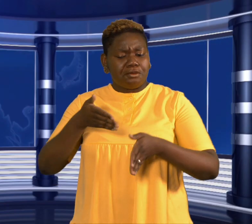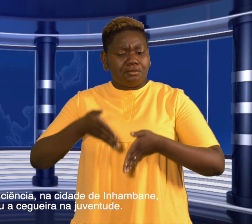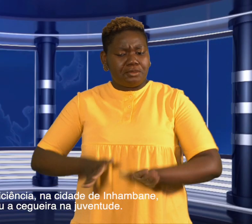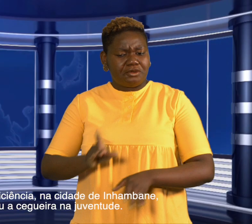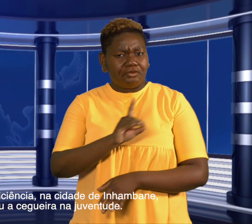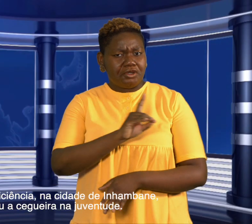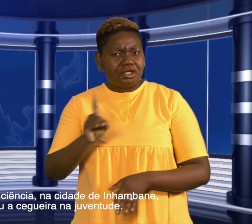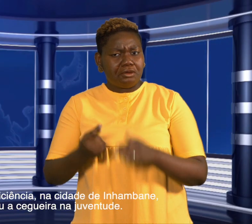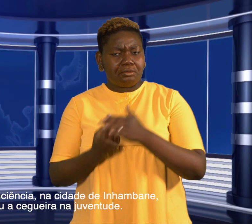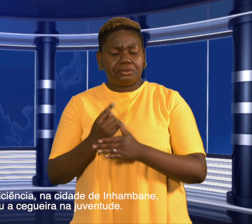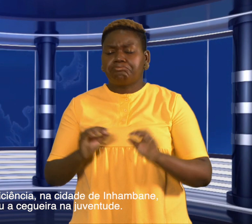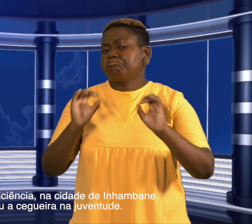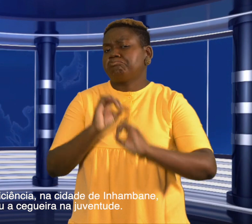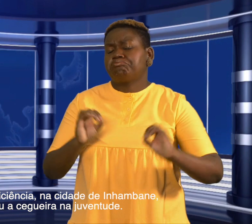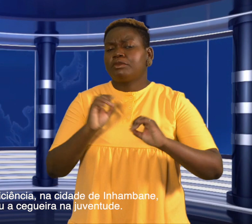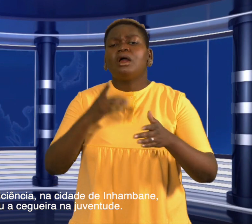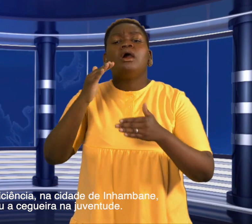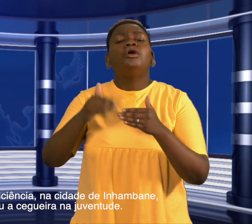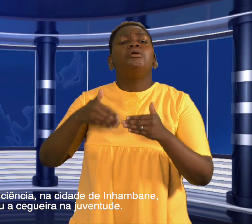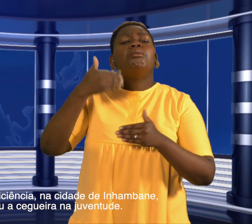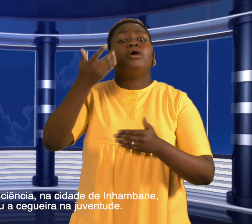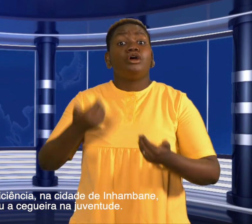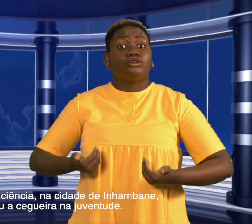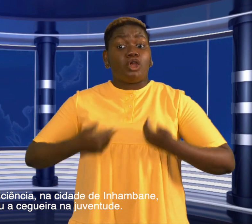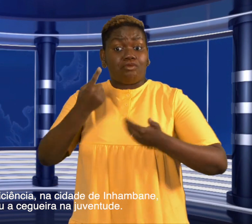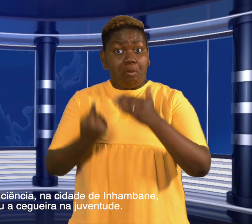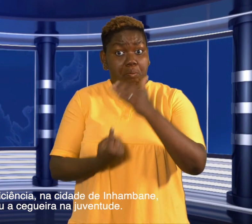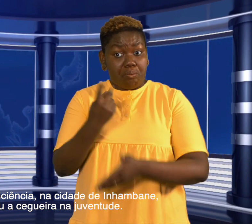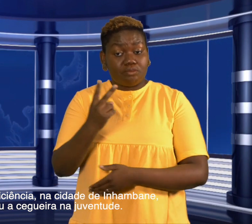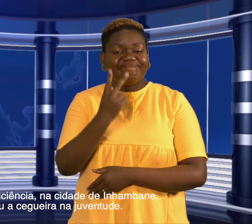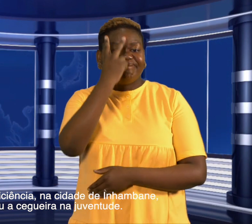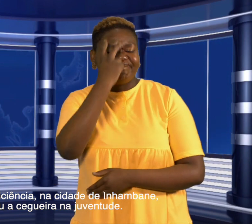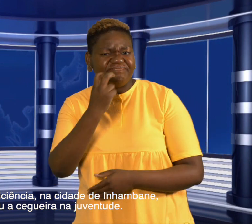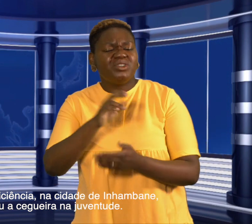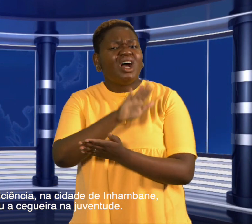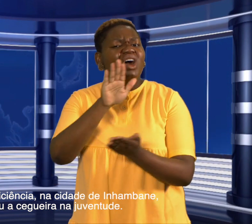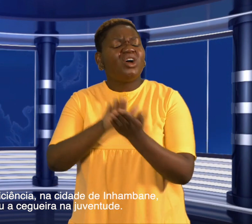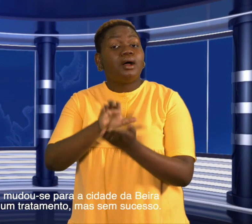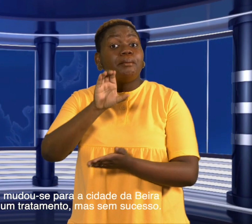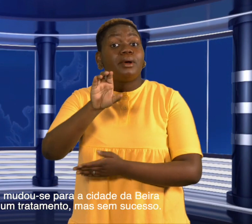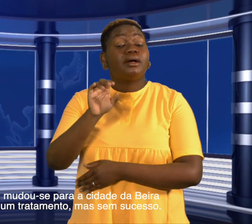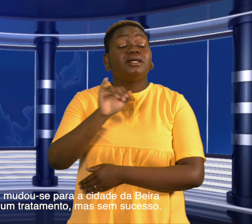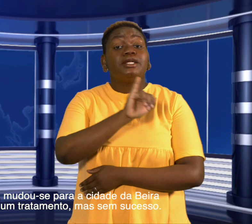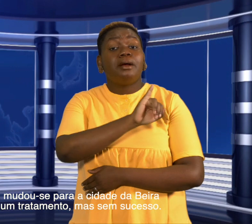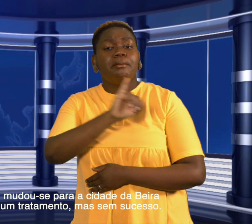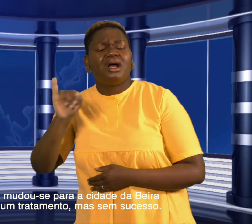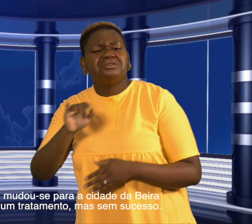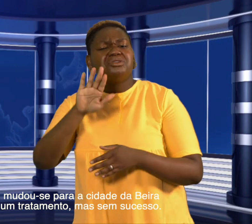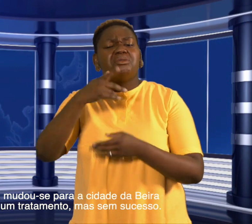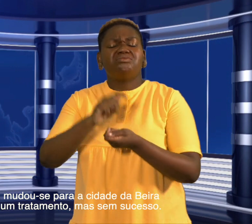Nasceu sem deficiência na cidade de Nhamban e adquiriu a cegueira na juventude. Por este motivo, mudou-se para